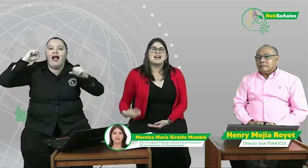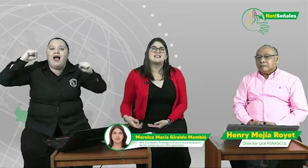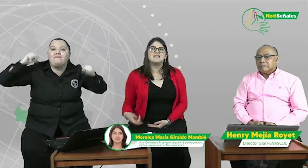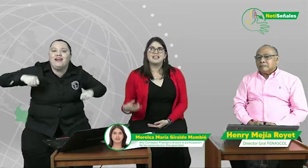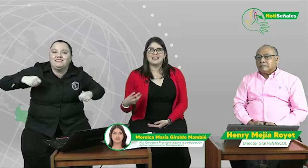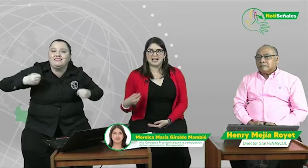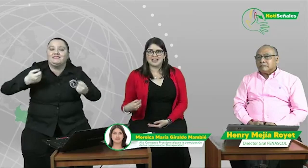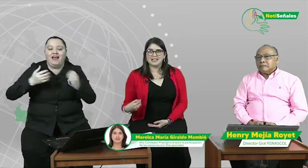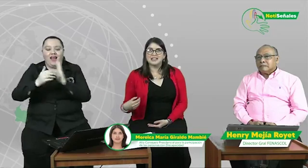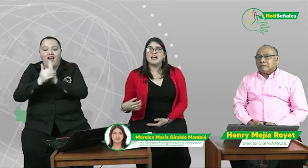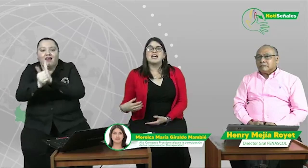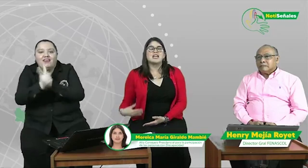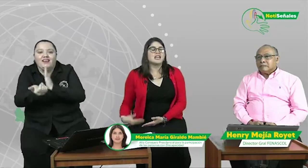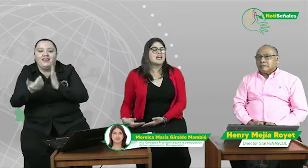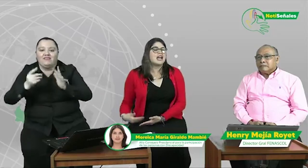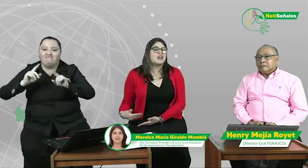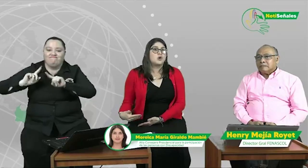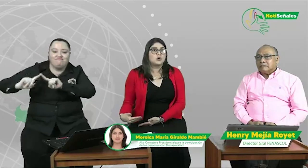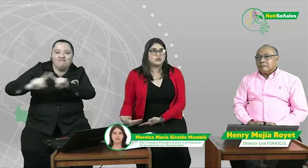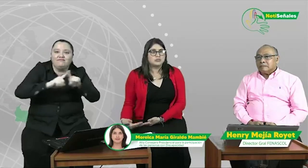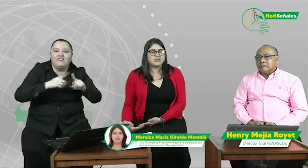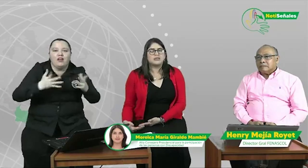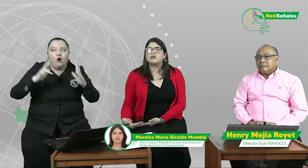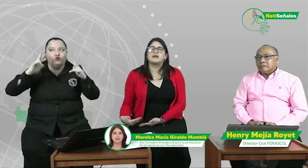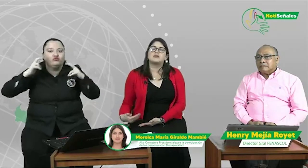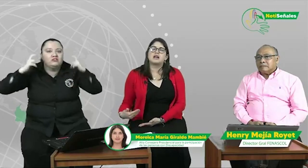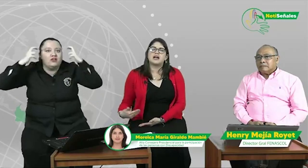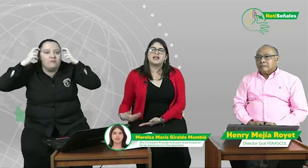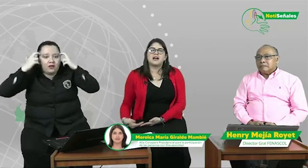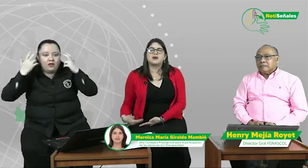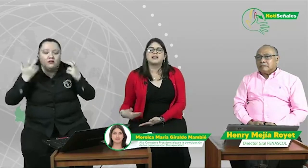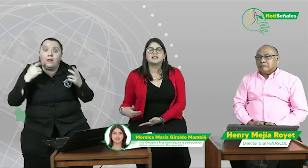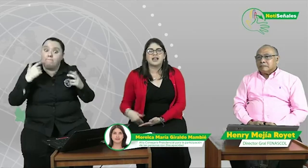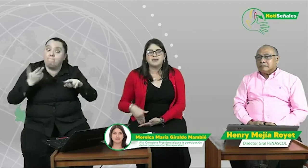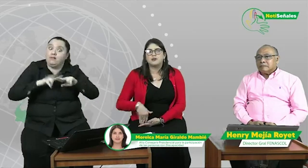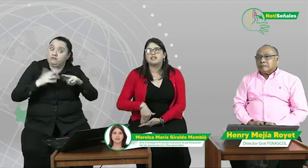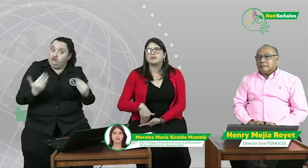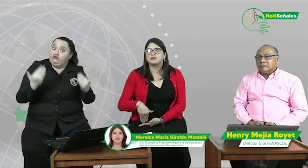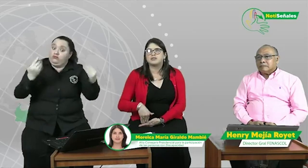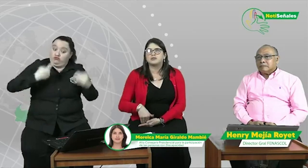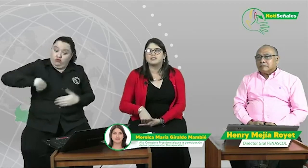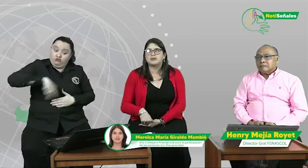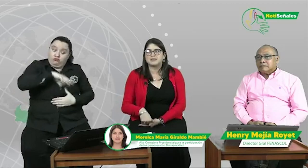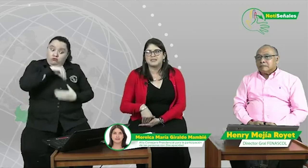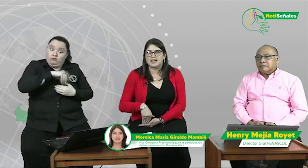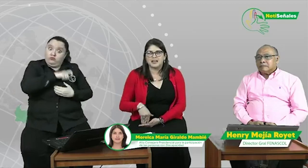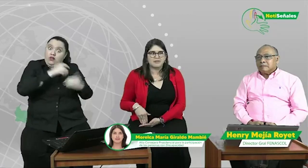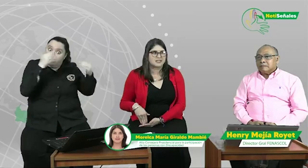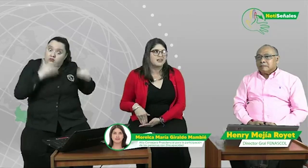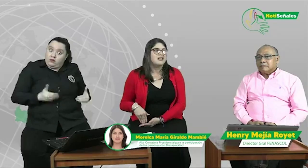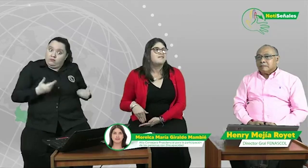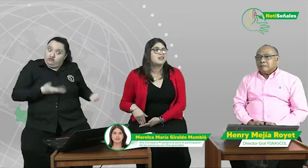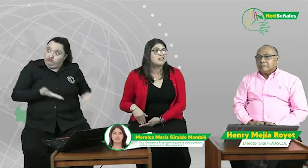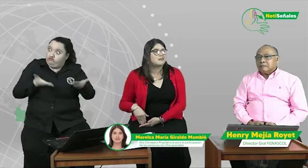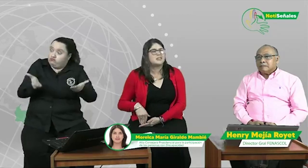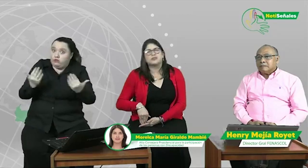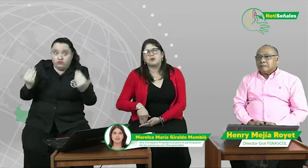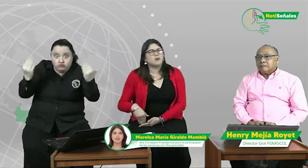habilidades y el conocimiento, el valor agregado que traemos las personas con discapacidad a la mesa. Efectivamente todavía hay